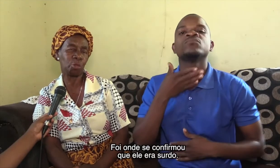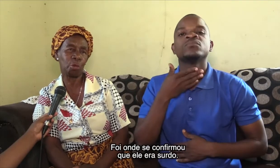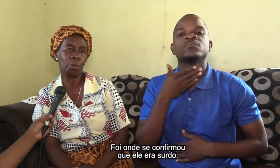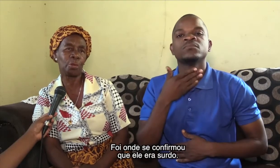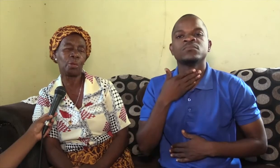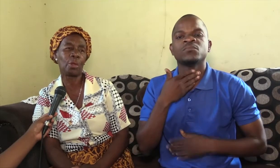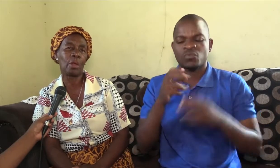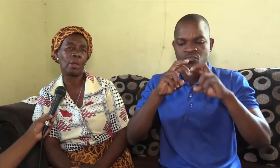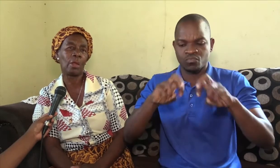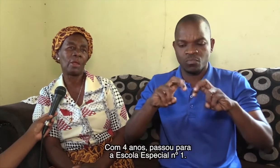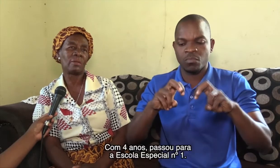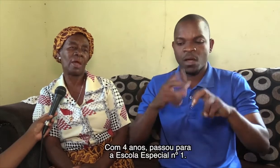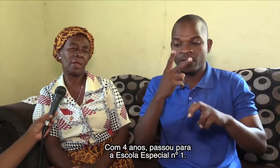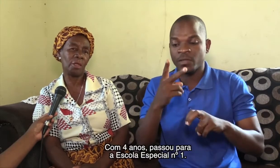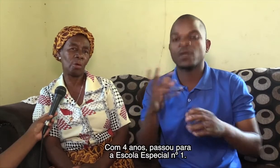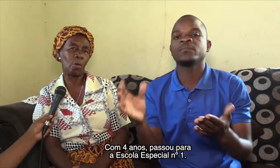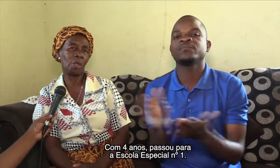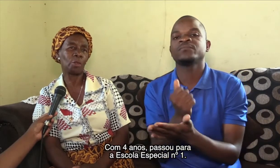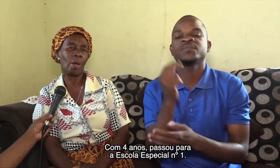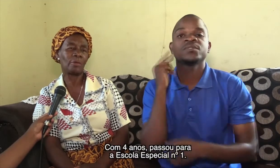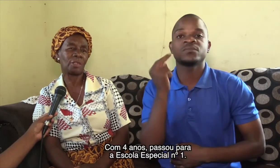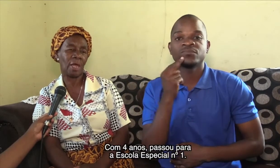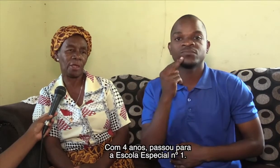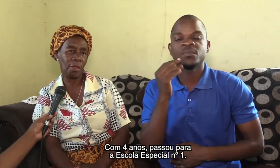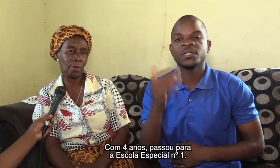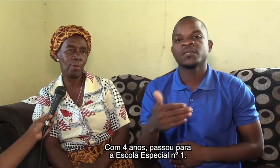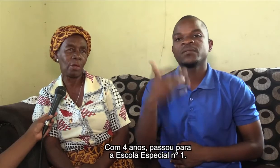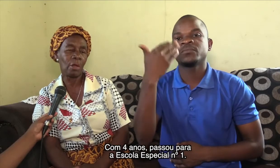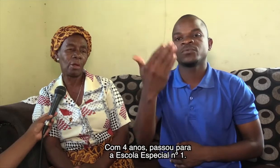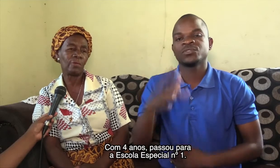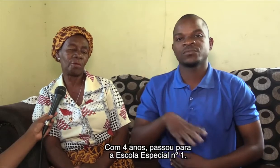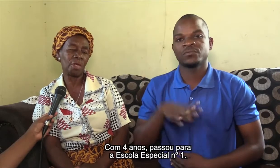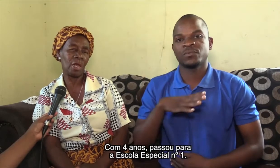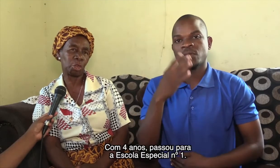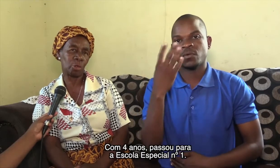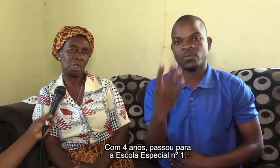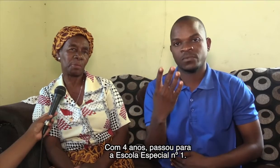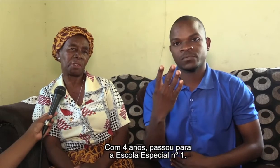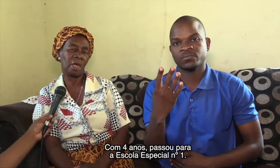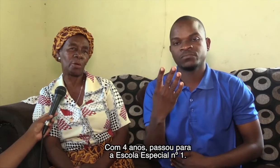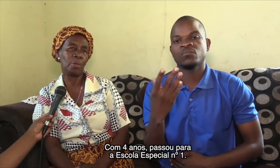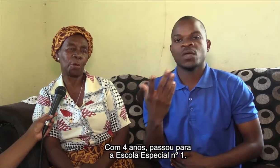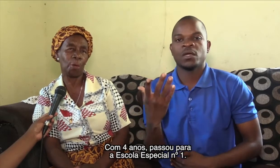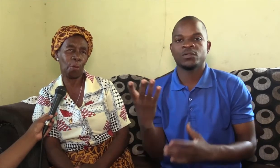surdo. Daí com quatro anos saiu, fui na escola especial número um.